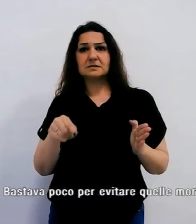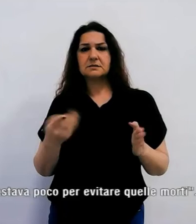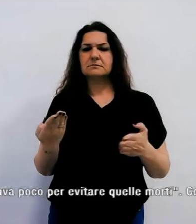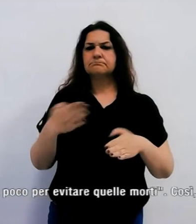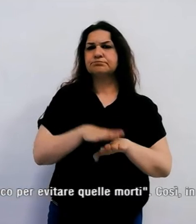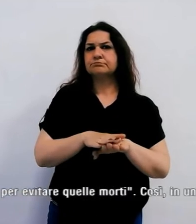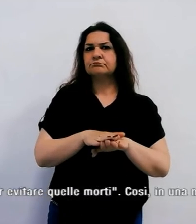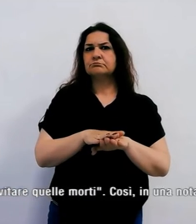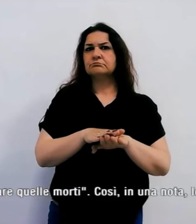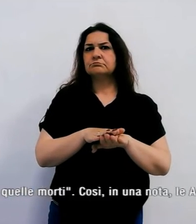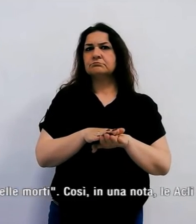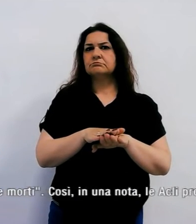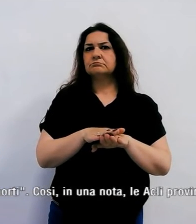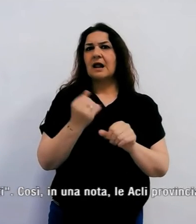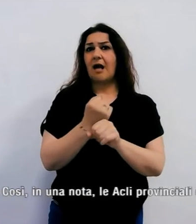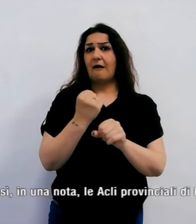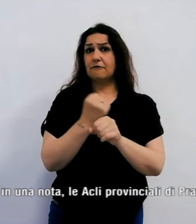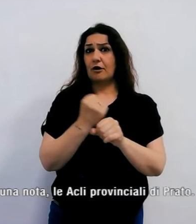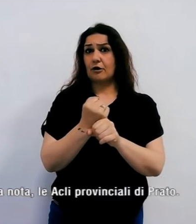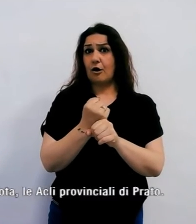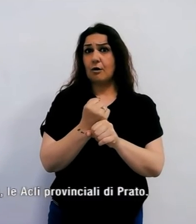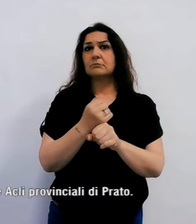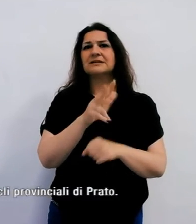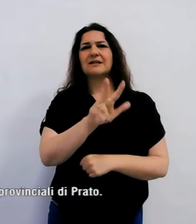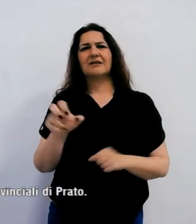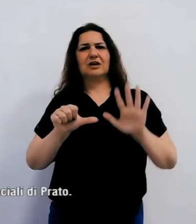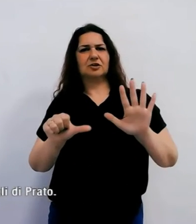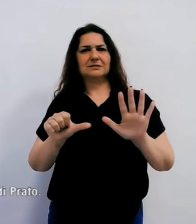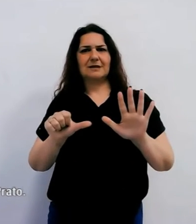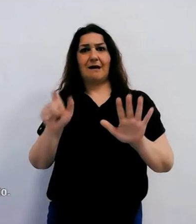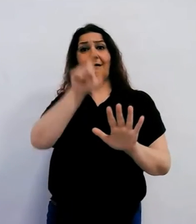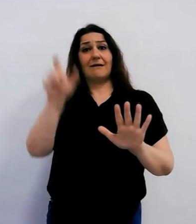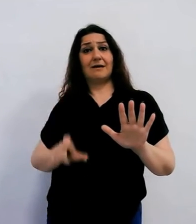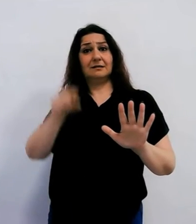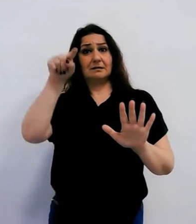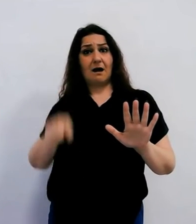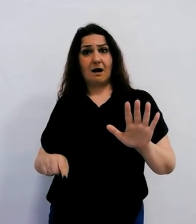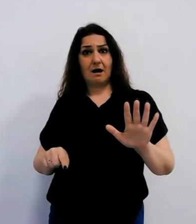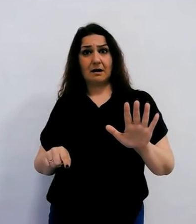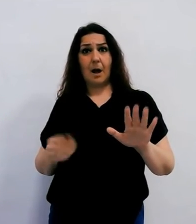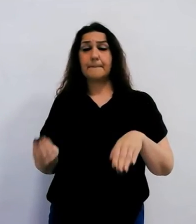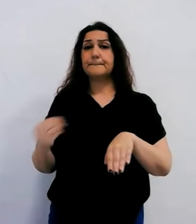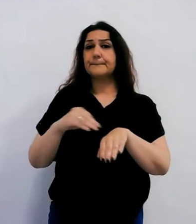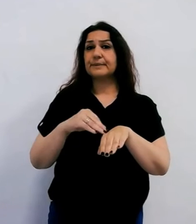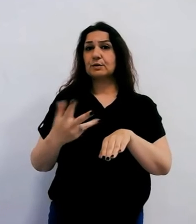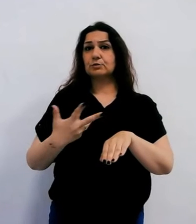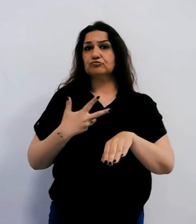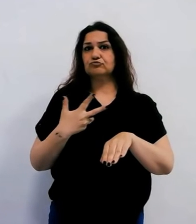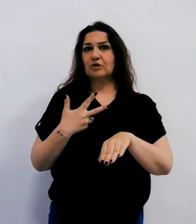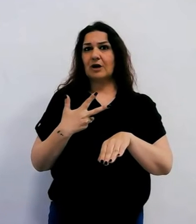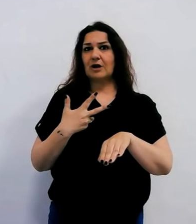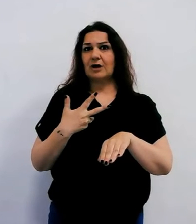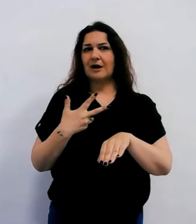già stati 306, ai quali devono essere aggiunti quelli non accertati e mai